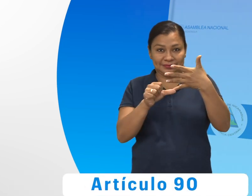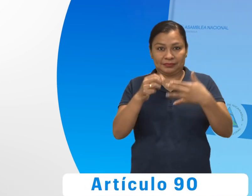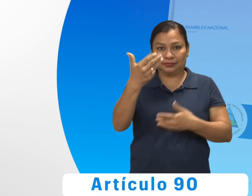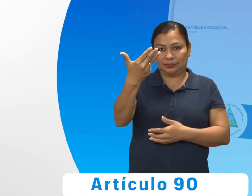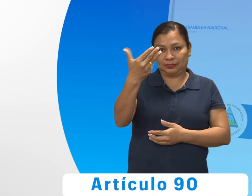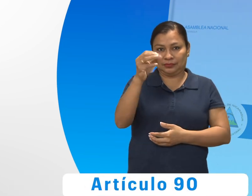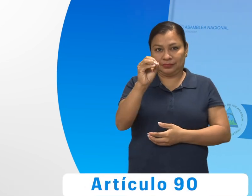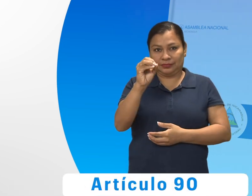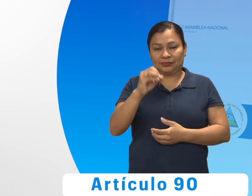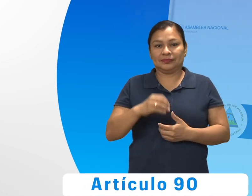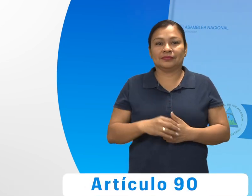Artículo 90